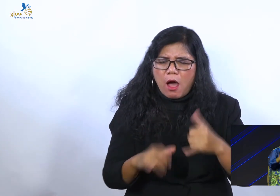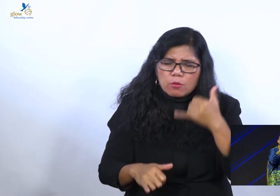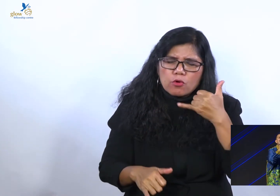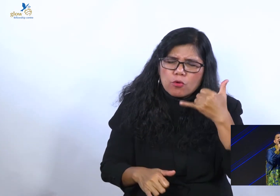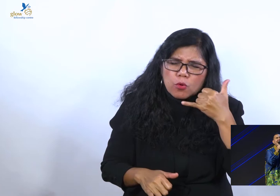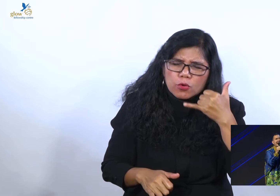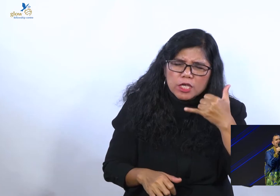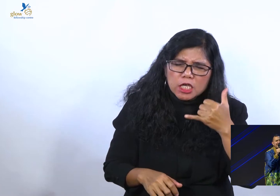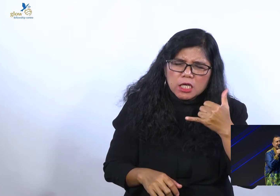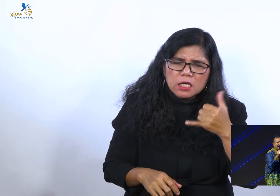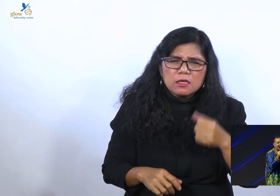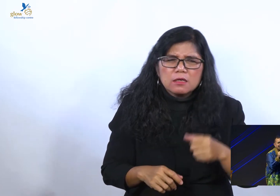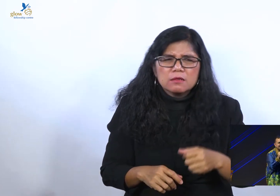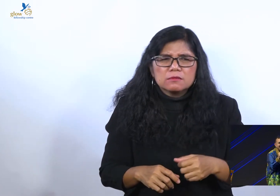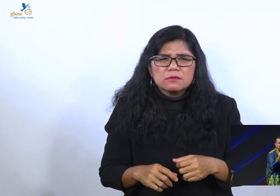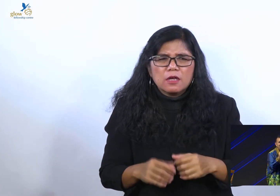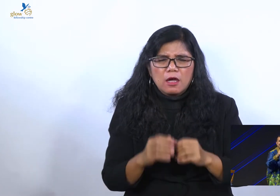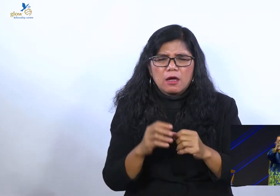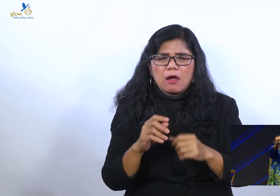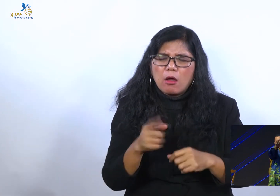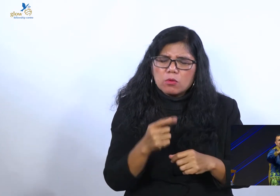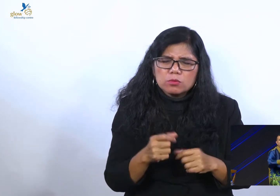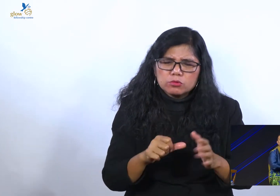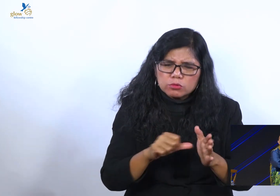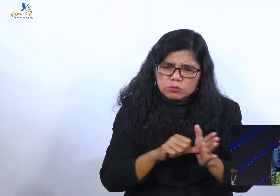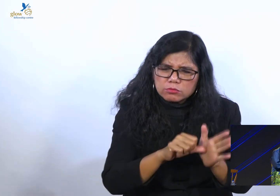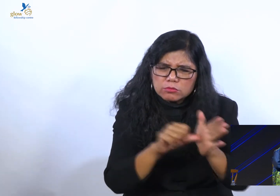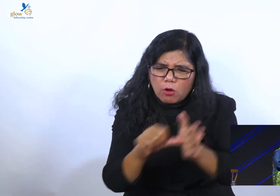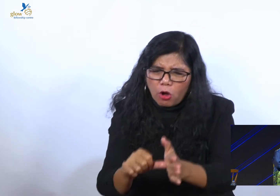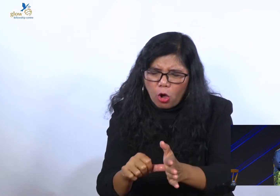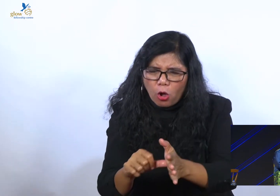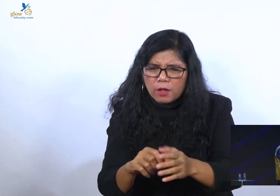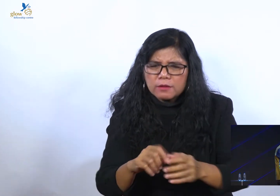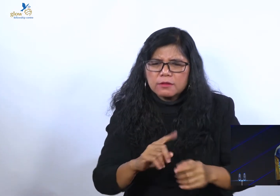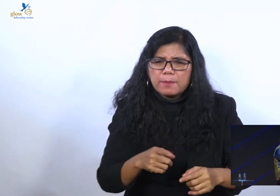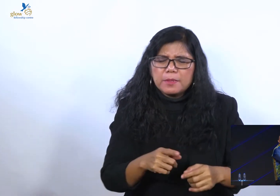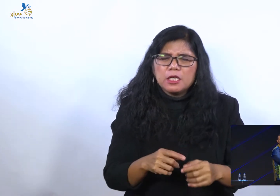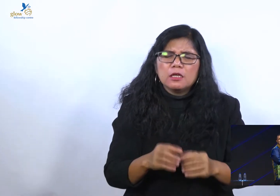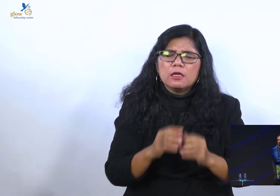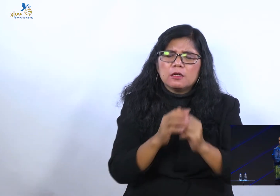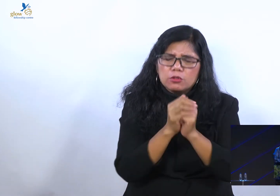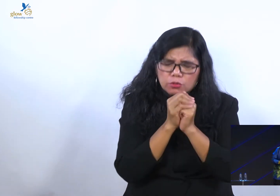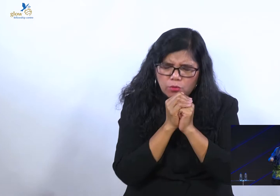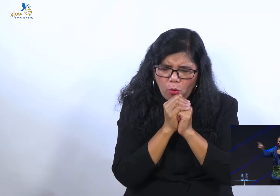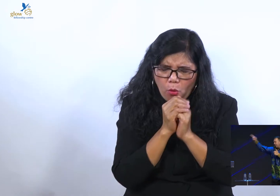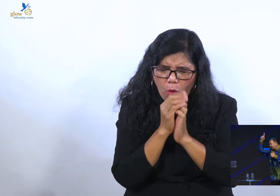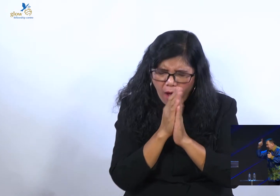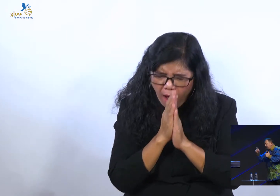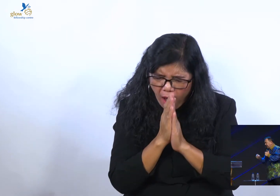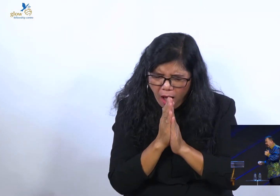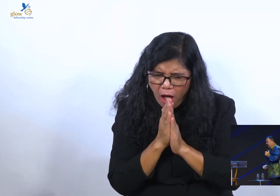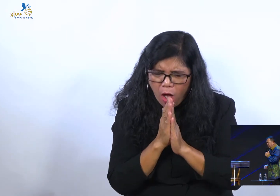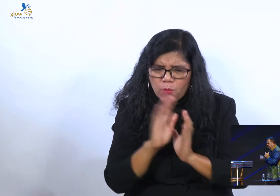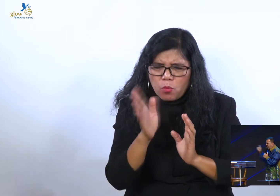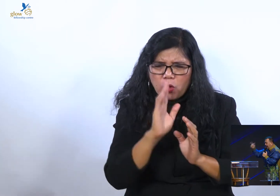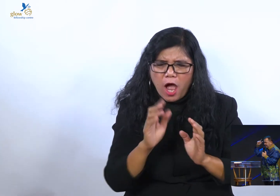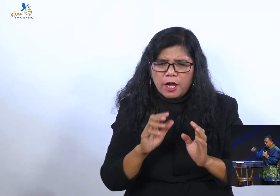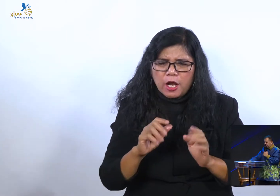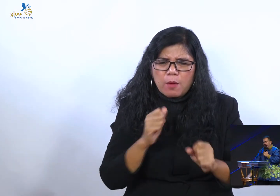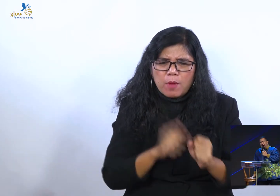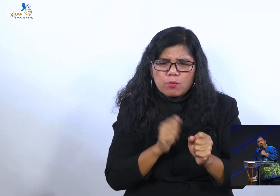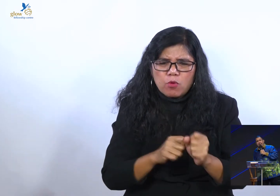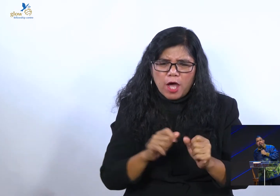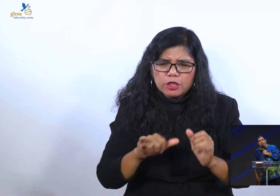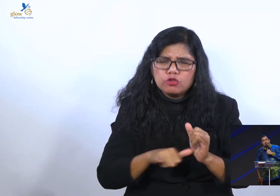saya tidak bisa bantu, saya lipat tangan, saya doa, saya tidak akan bikin konten, saudara. Saya tidak akan bikin konten hanya untuk menyerang gereja lain,